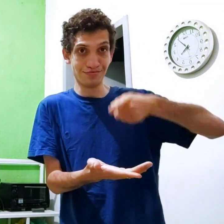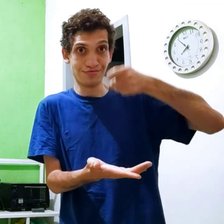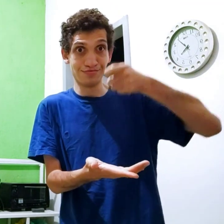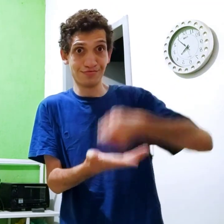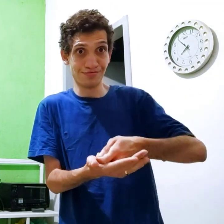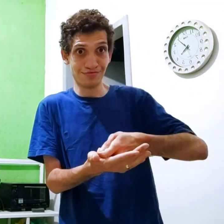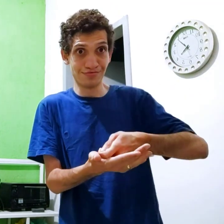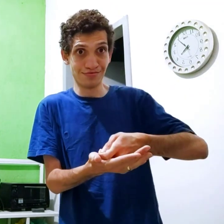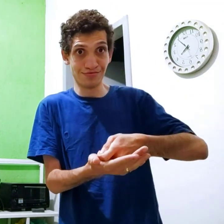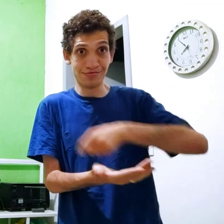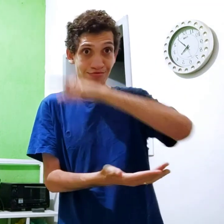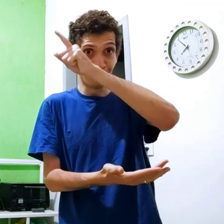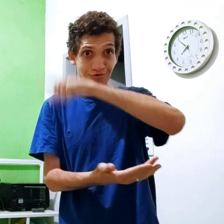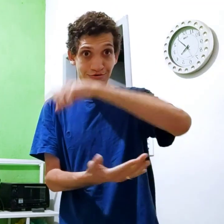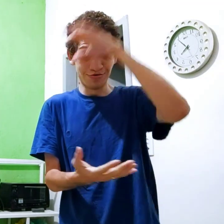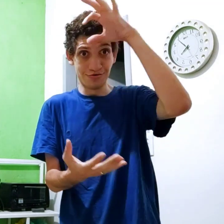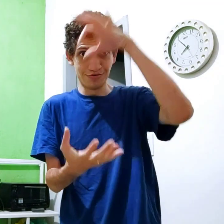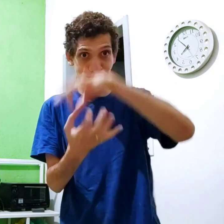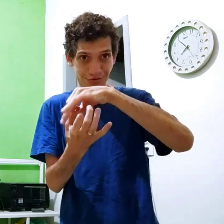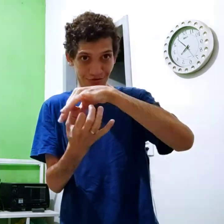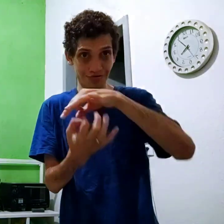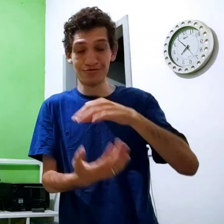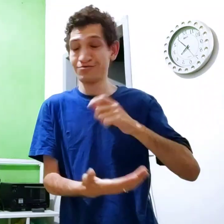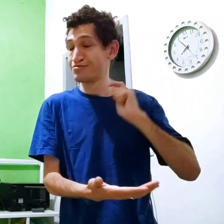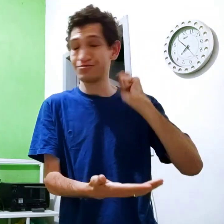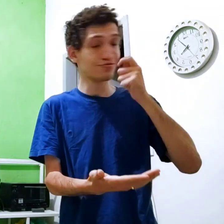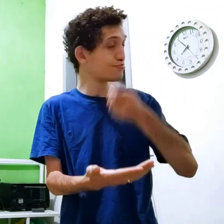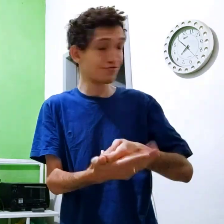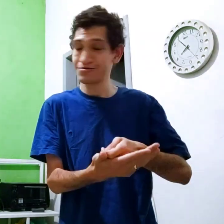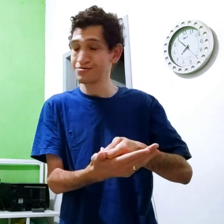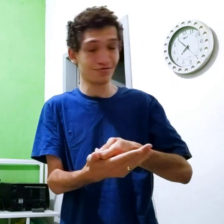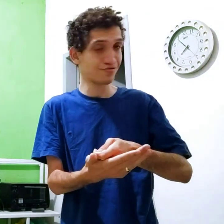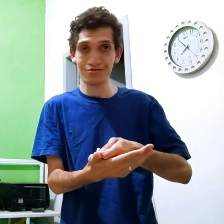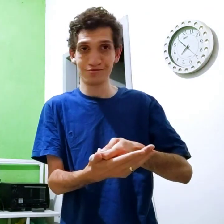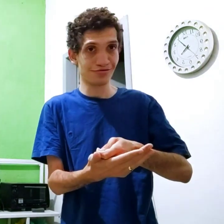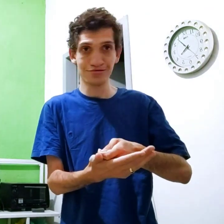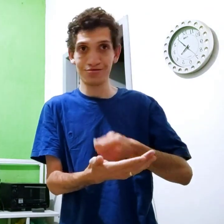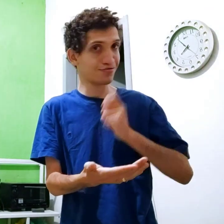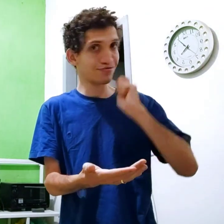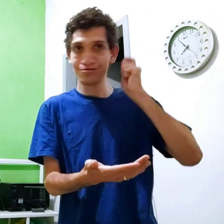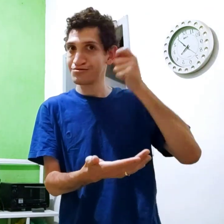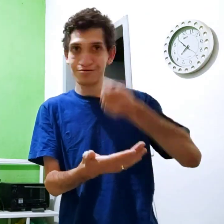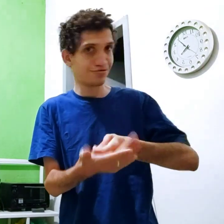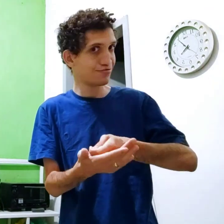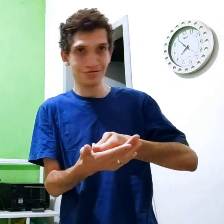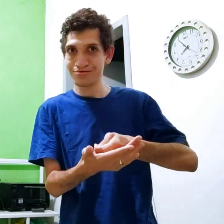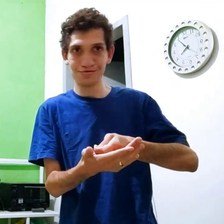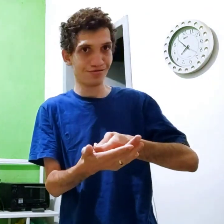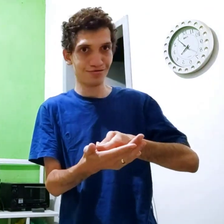Movimento este Isso tudo conecta assim, ó Fazendo isso